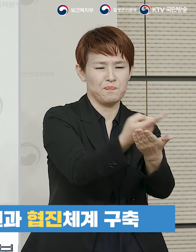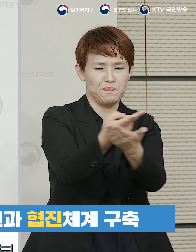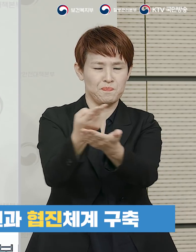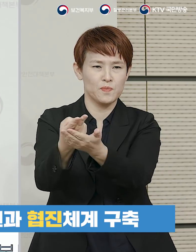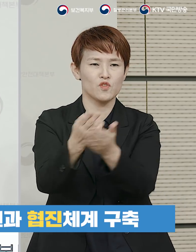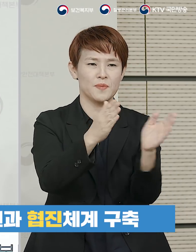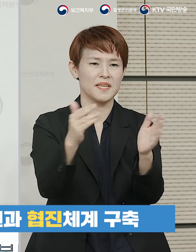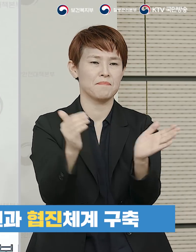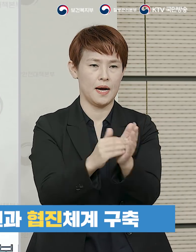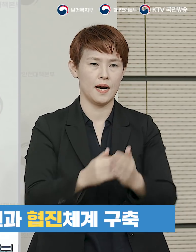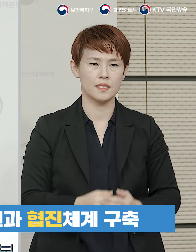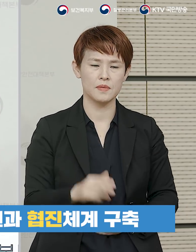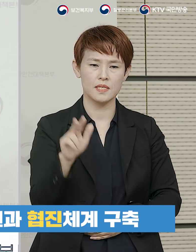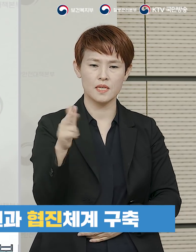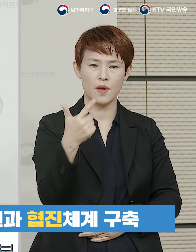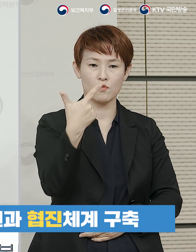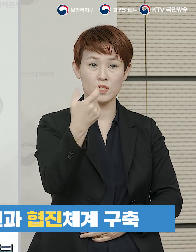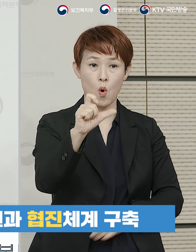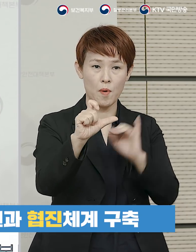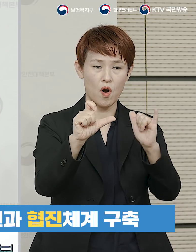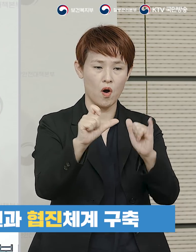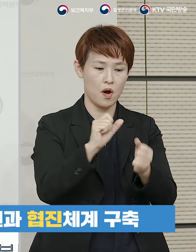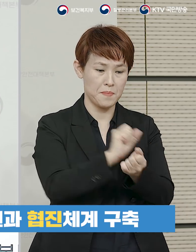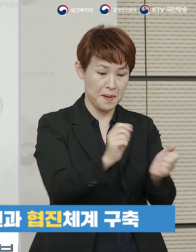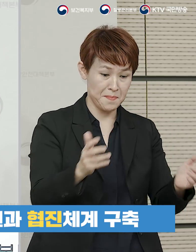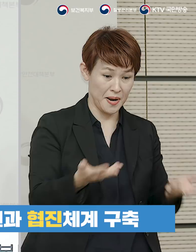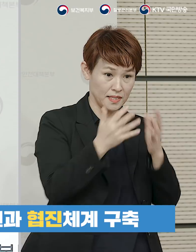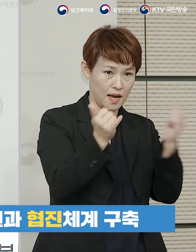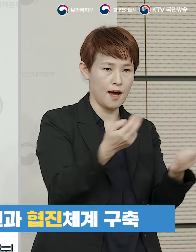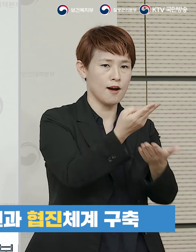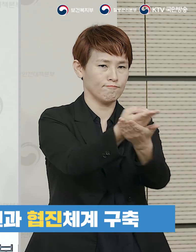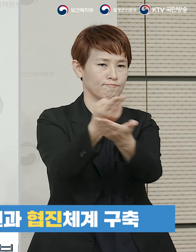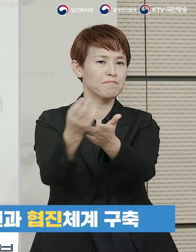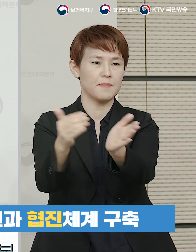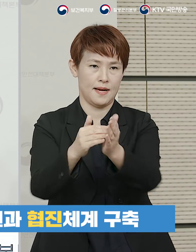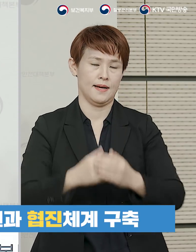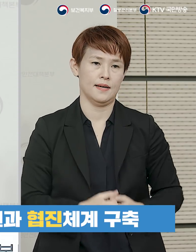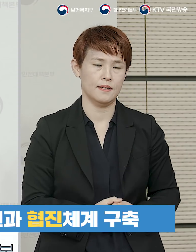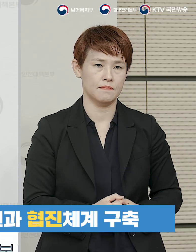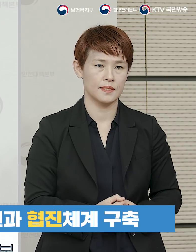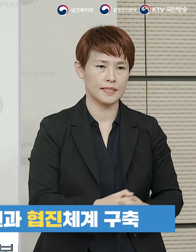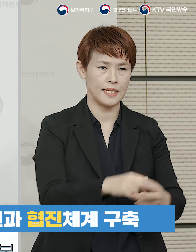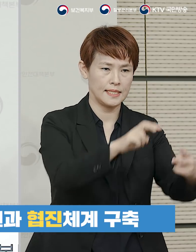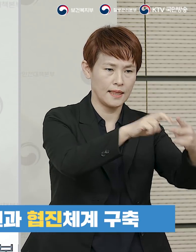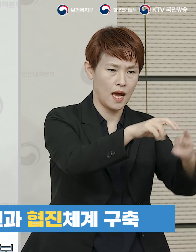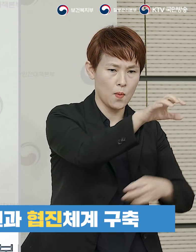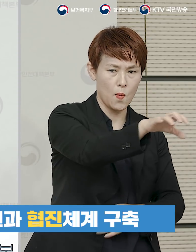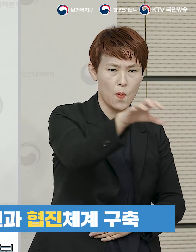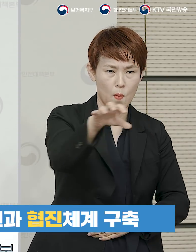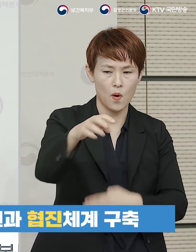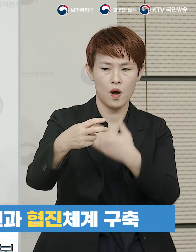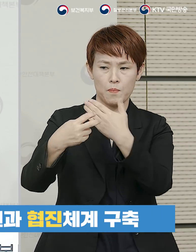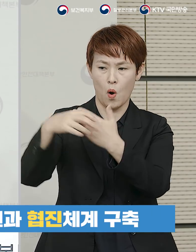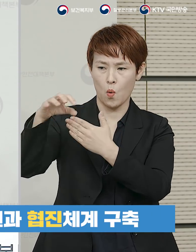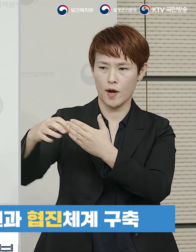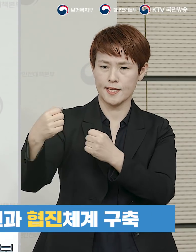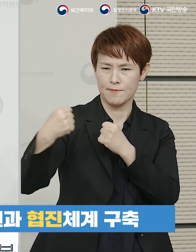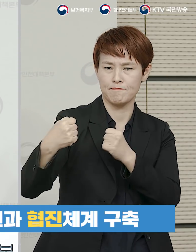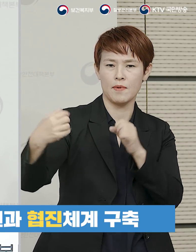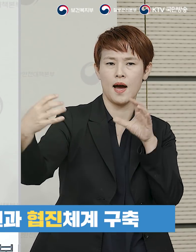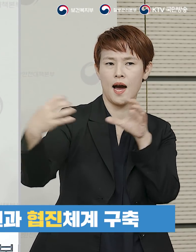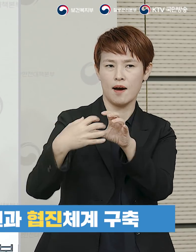상태이며 현재 765명의 경증환자들이 입소하였습니다 각 센터별로 병원과